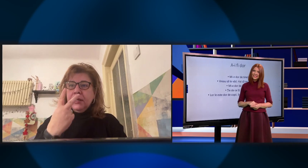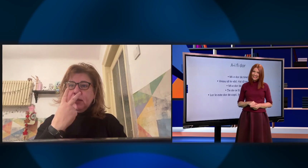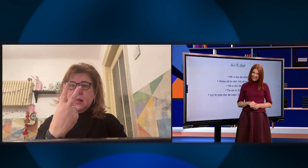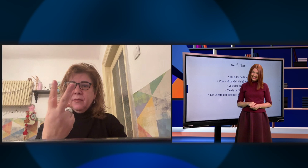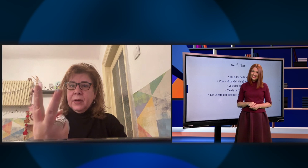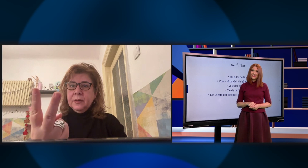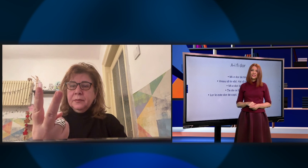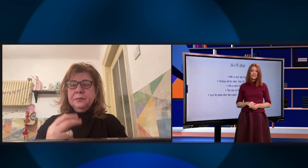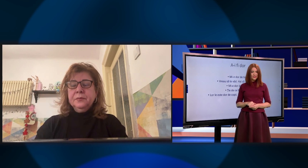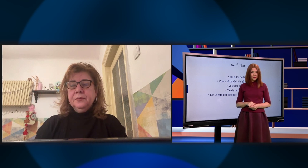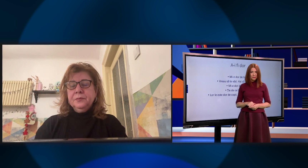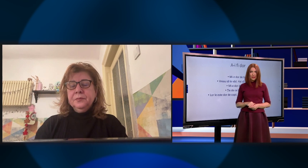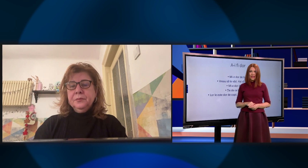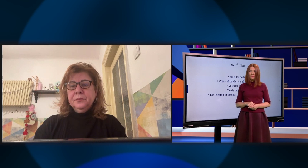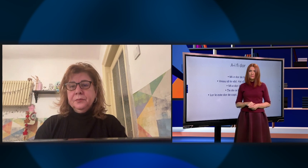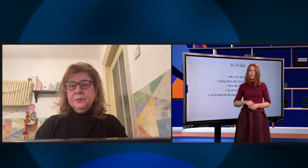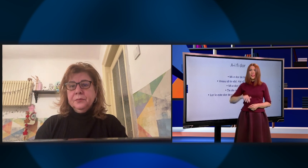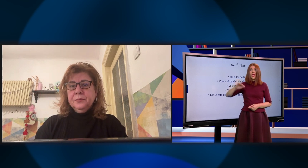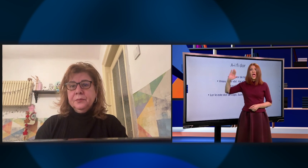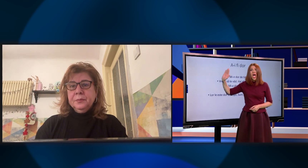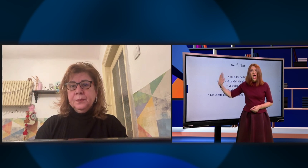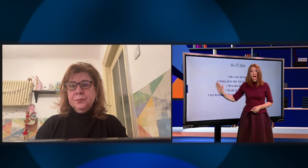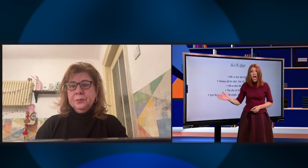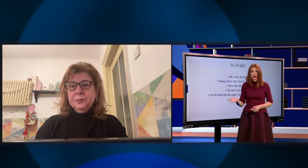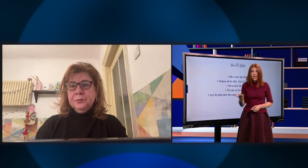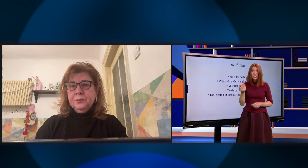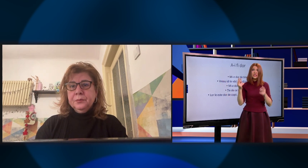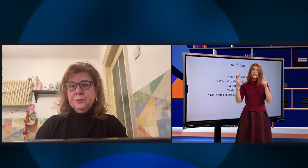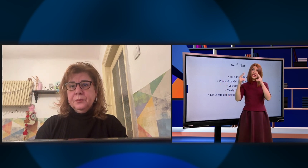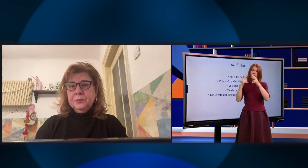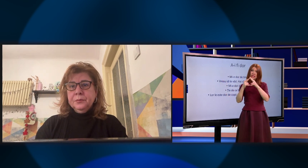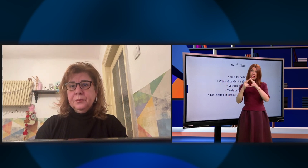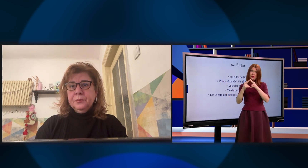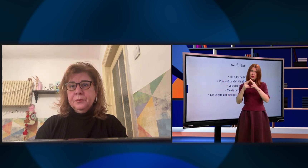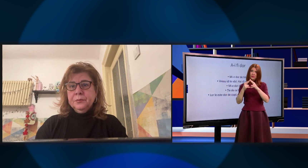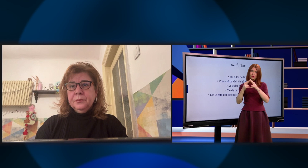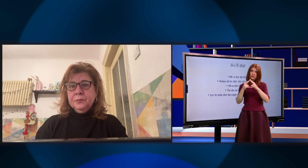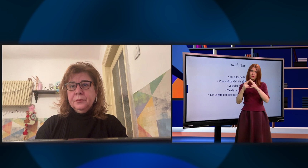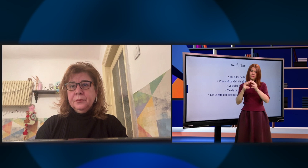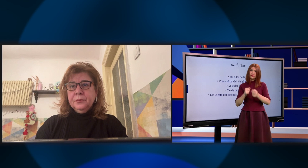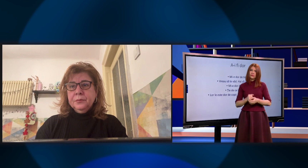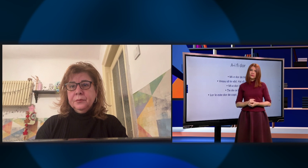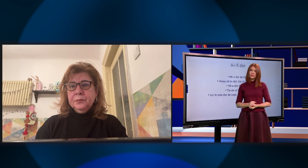Vreau să te văd. Bine. Hai să ne întâlnim.